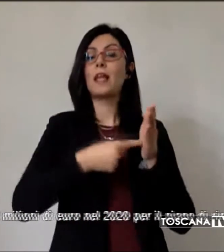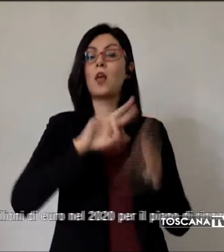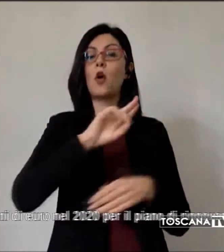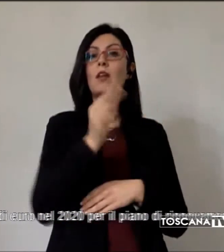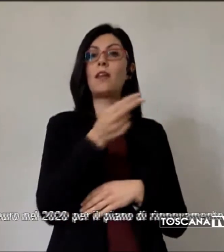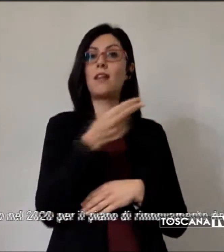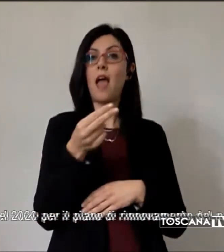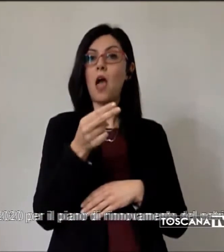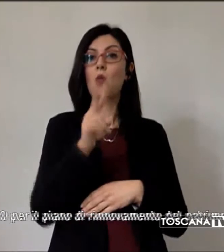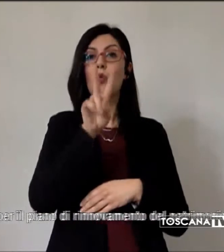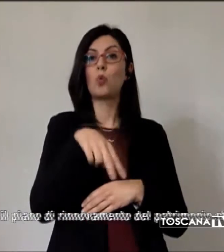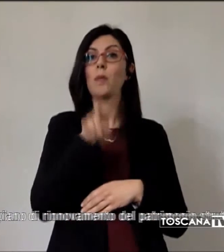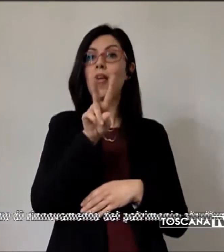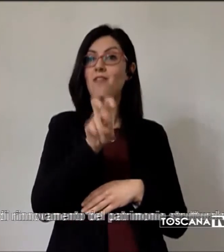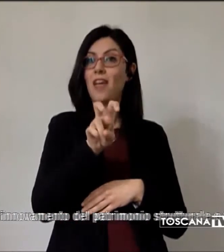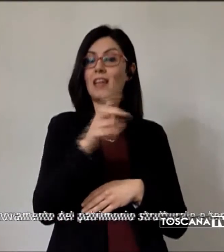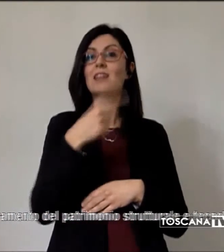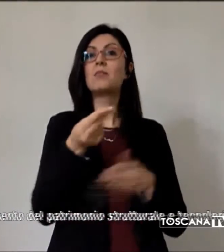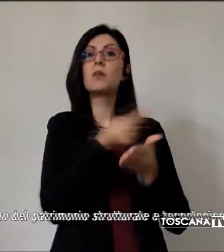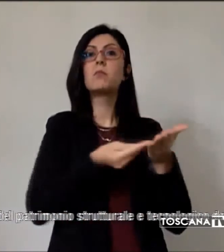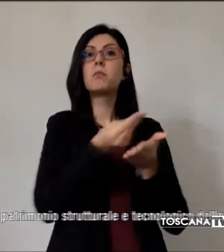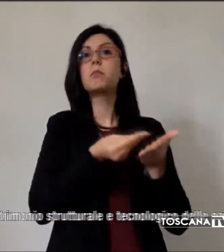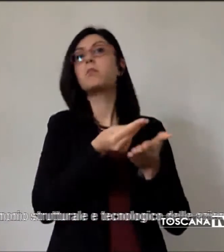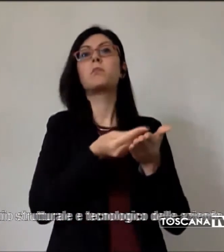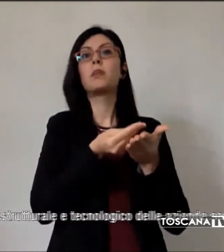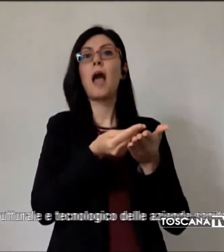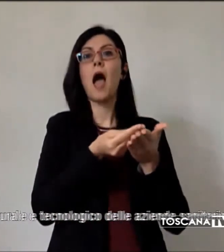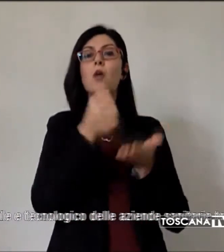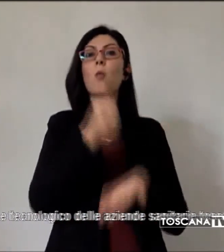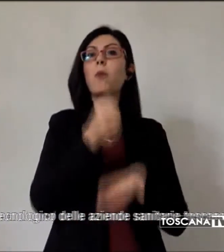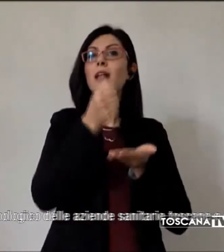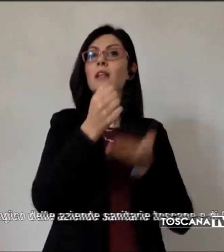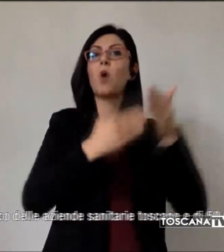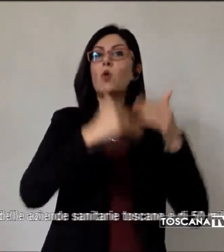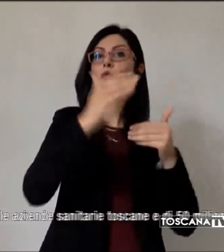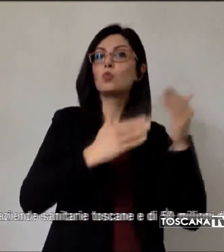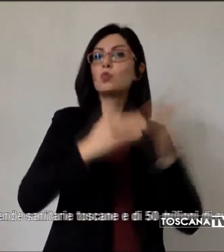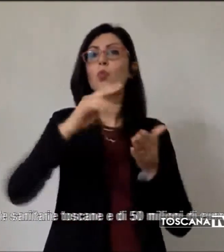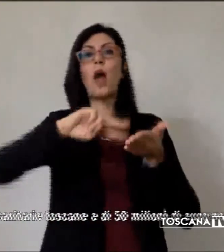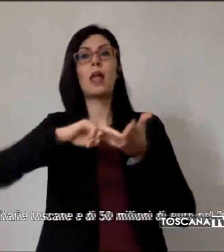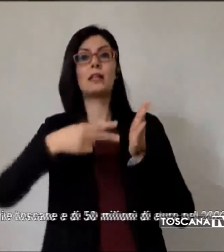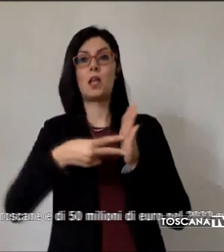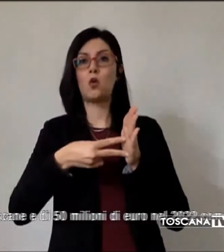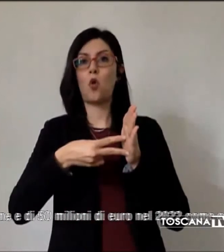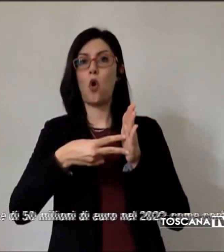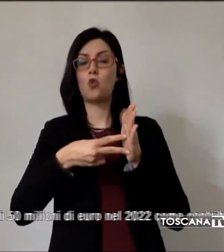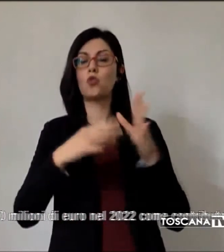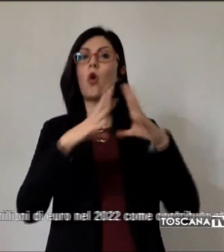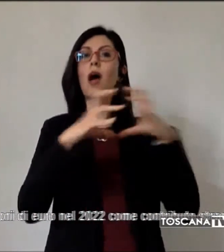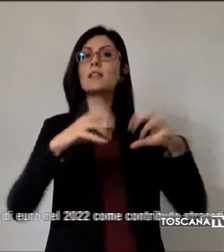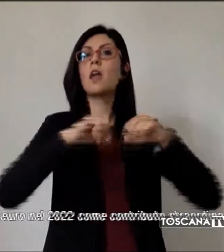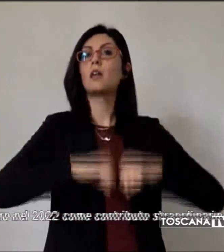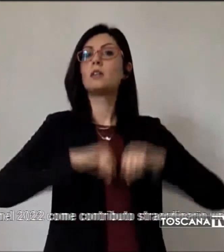piano di rinnovamento del patrimonio strutturale e tecnologico delle aziende sanitarie